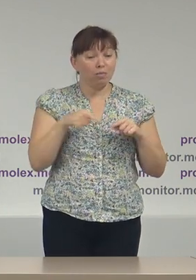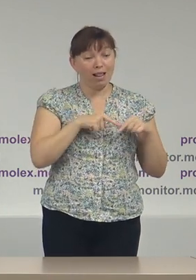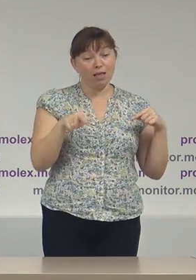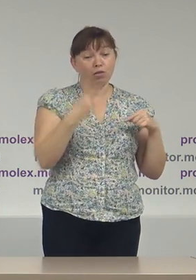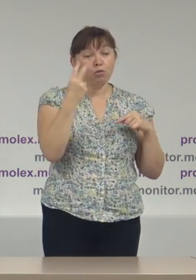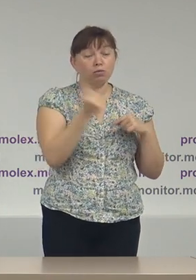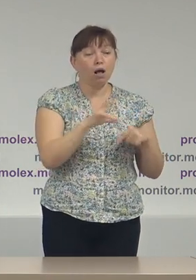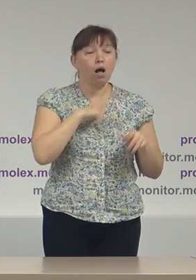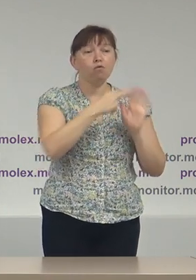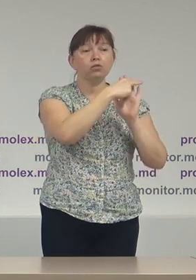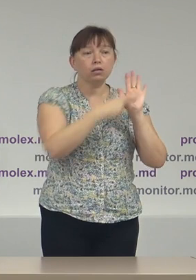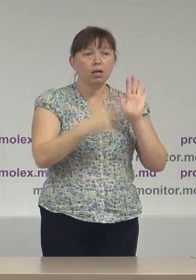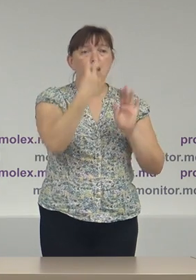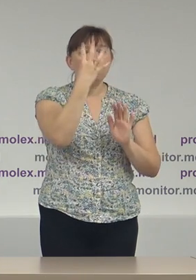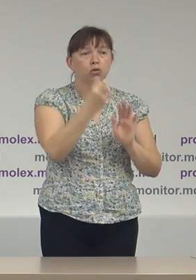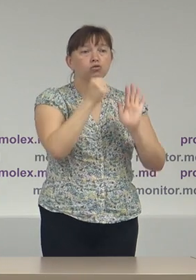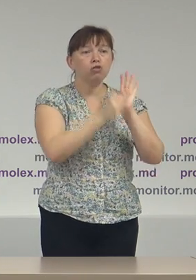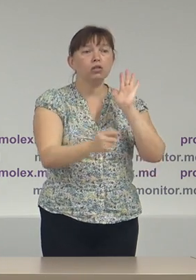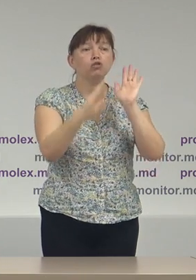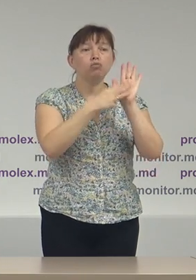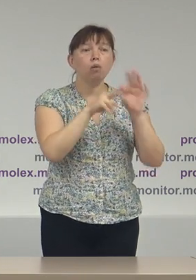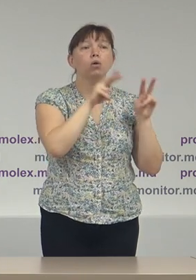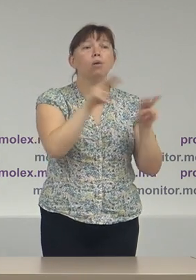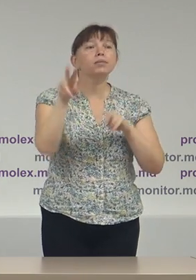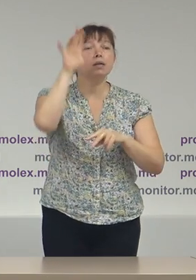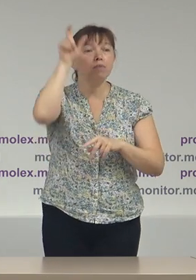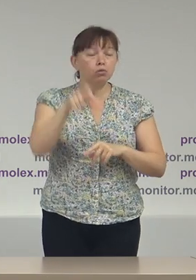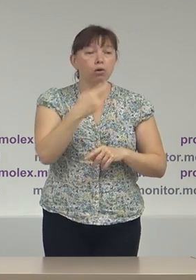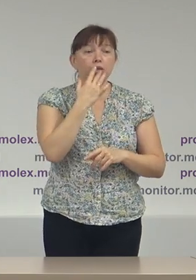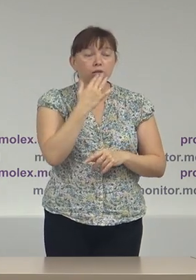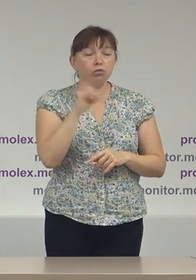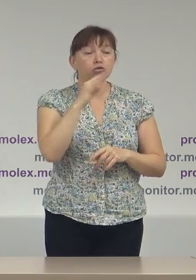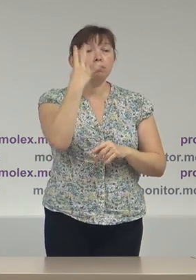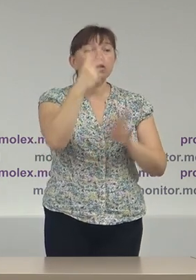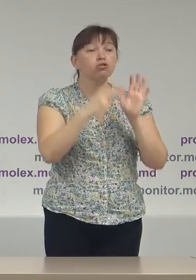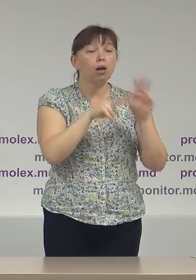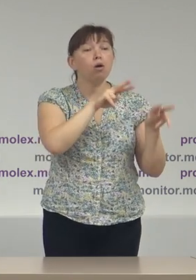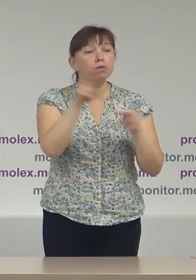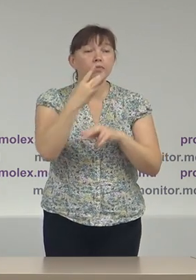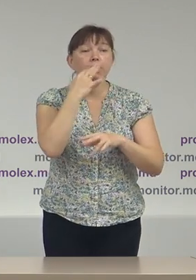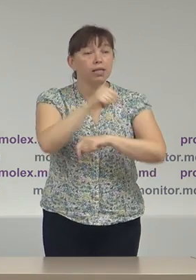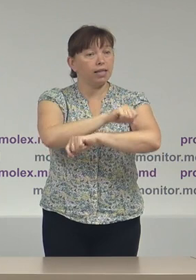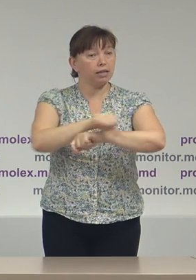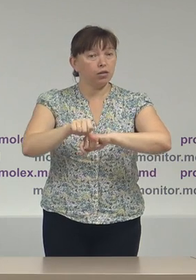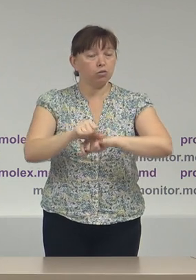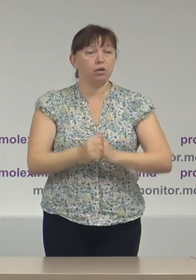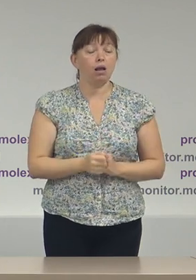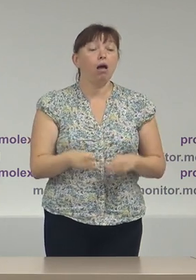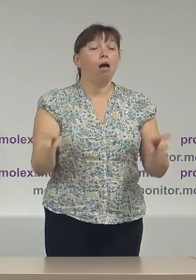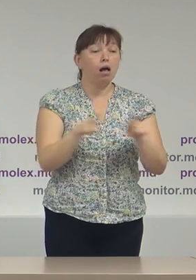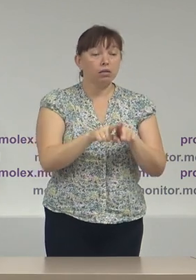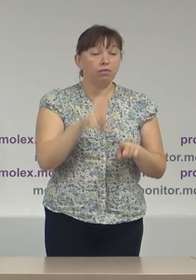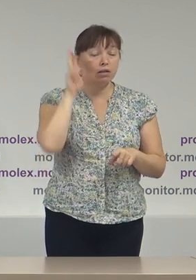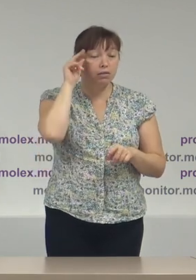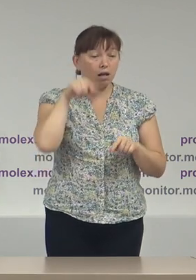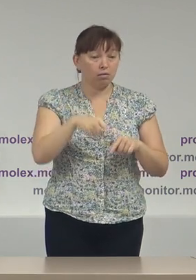acreditați 468 observatori naționali și 47 observatori internaționali. Astfel, către